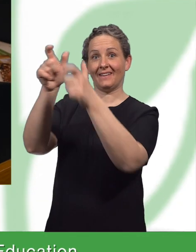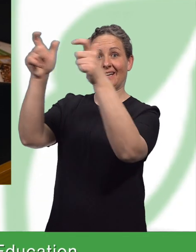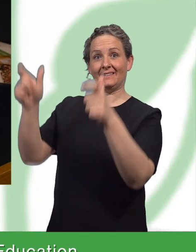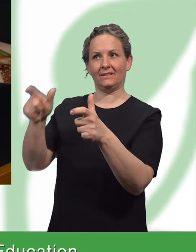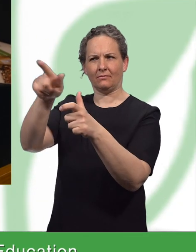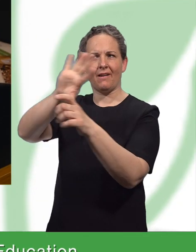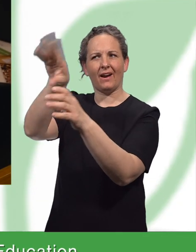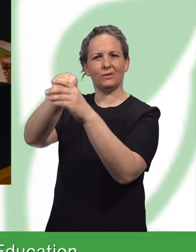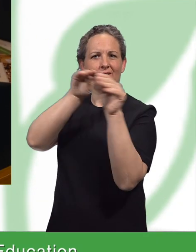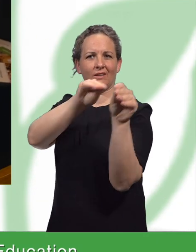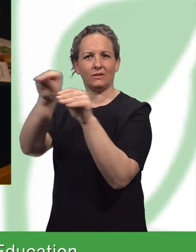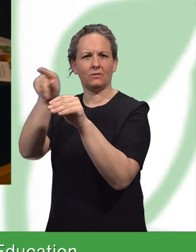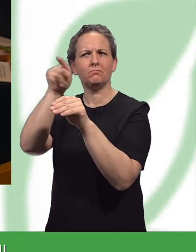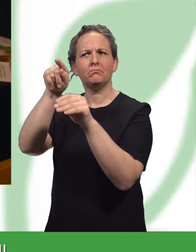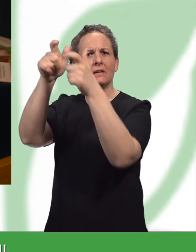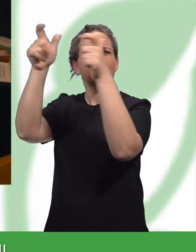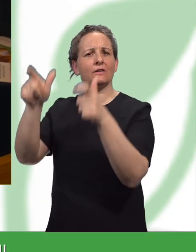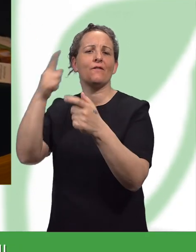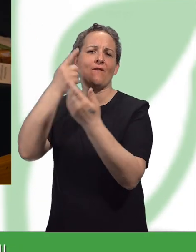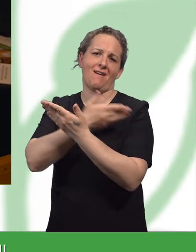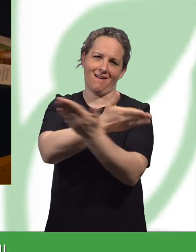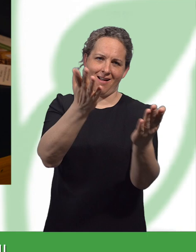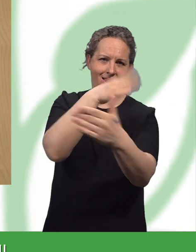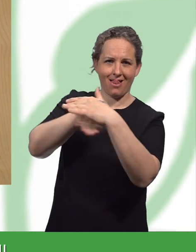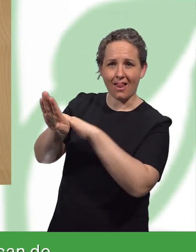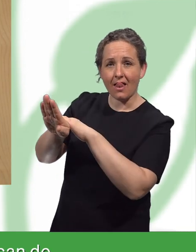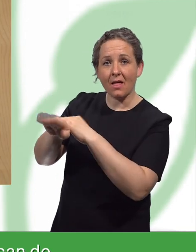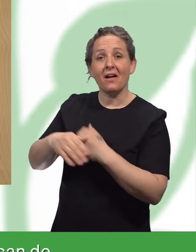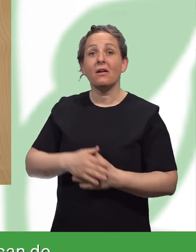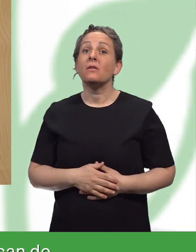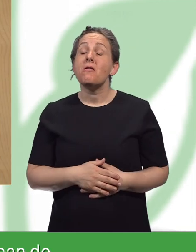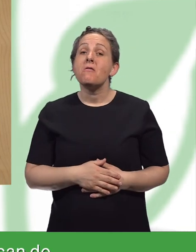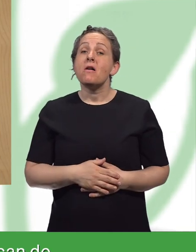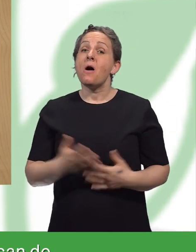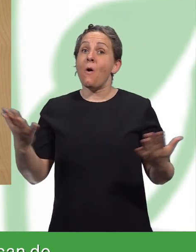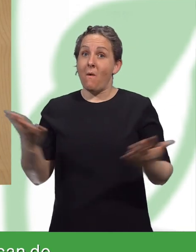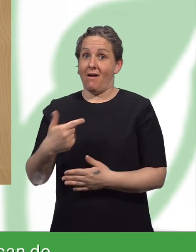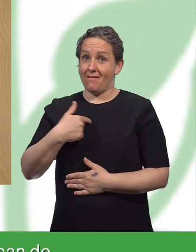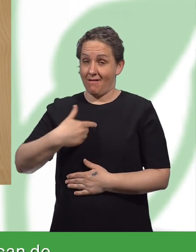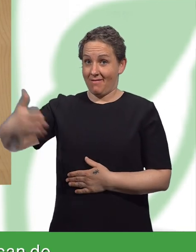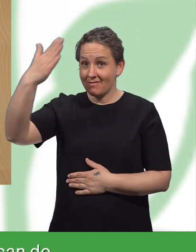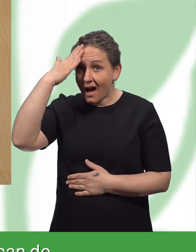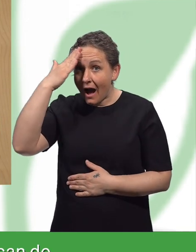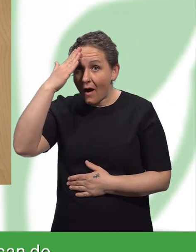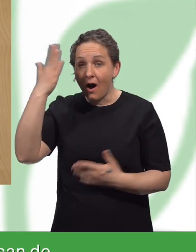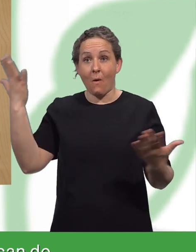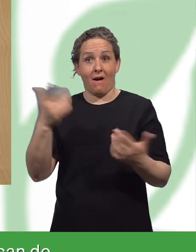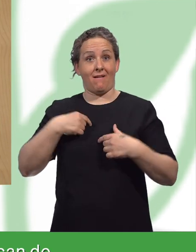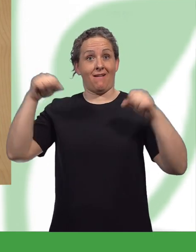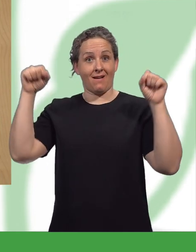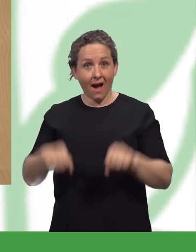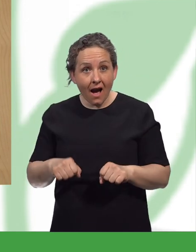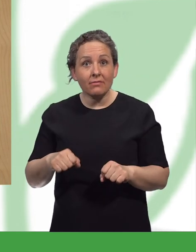Das Institut für inklusive Bildung ist ein Institut für alle. Das, was ich weiß und das, was ich kann,